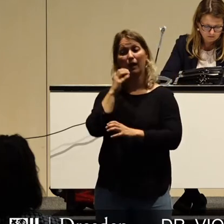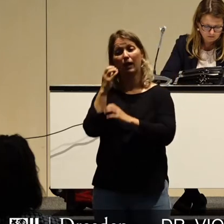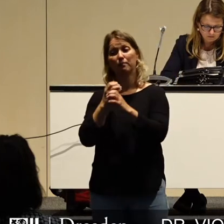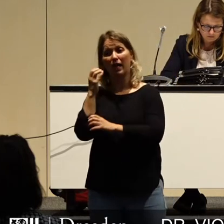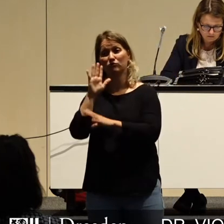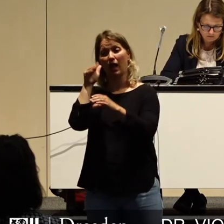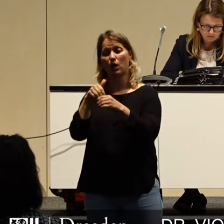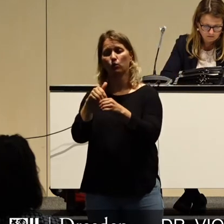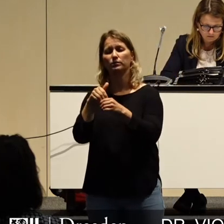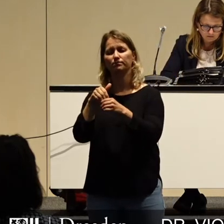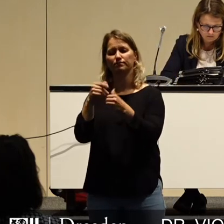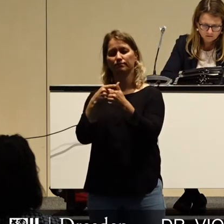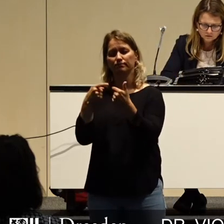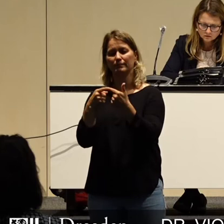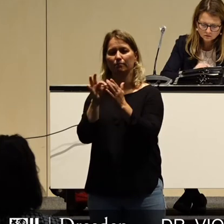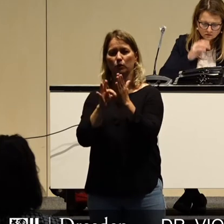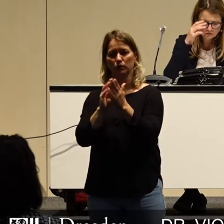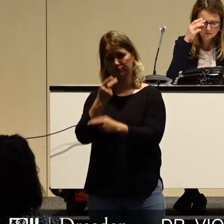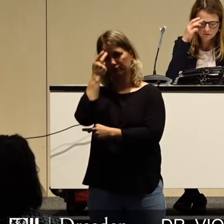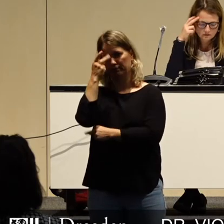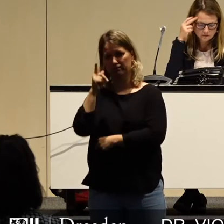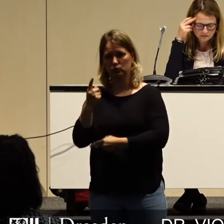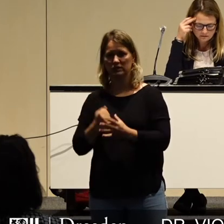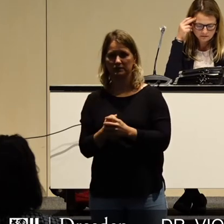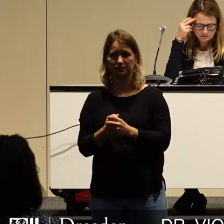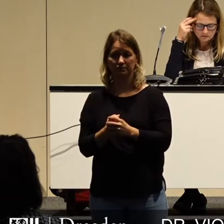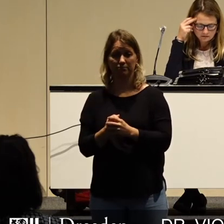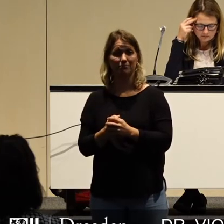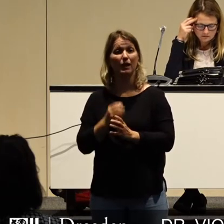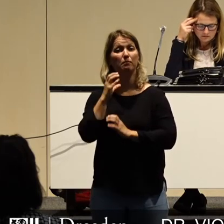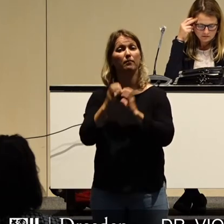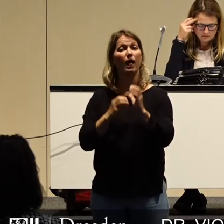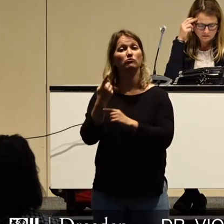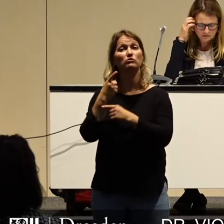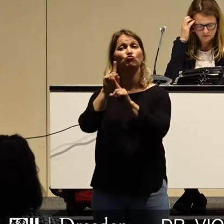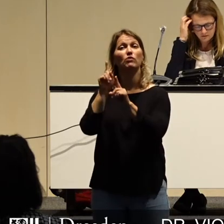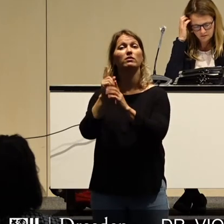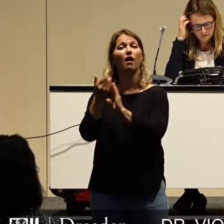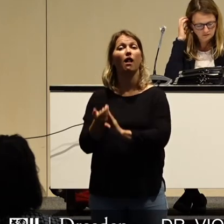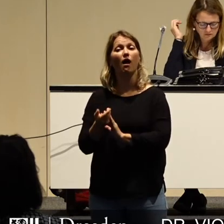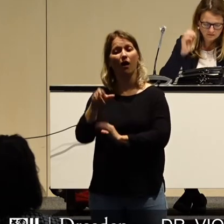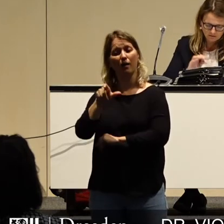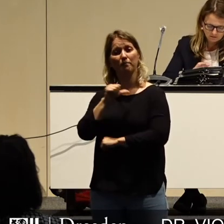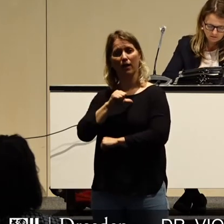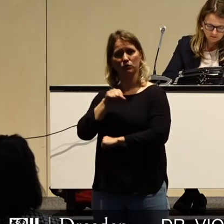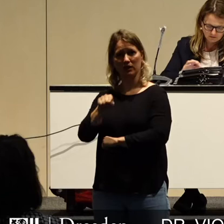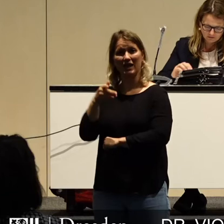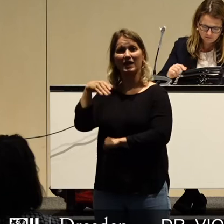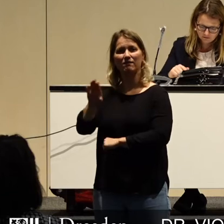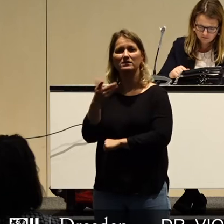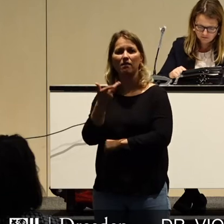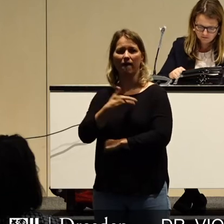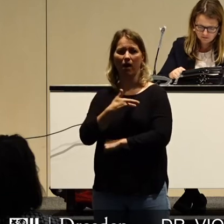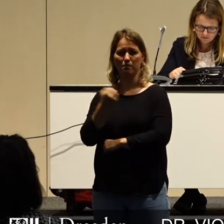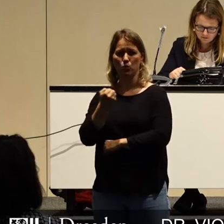Haushaltsplanung der kommenden Jahre. Zum einen, Sternthaler teilte das Wenige, was sie hatte, nicht